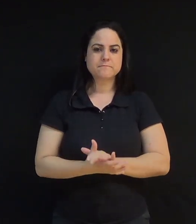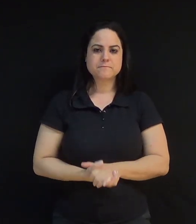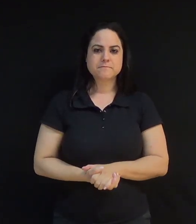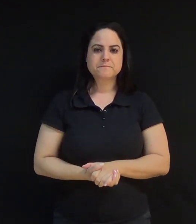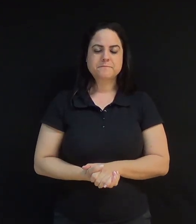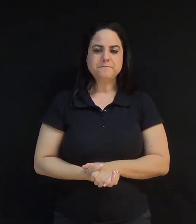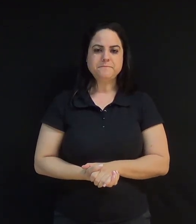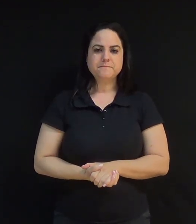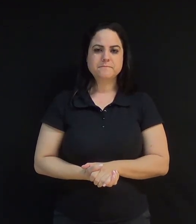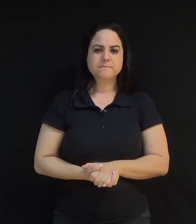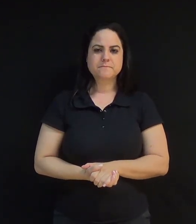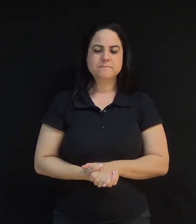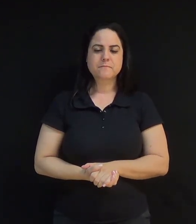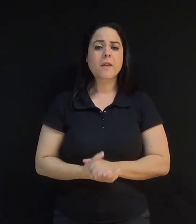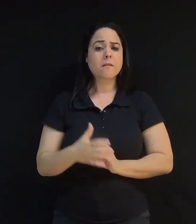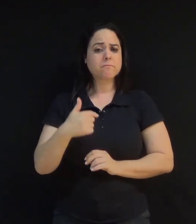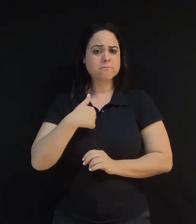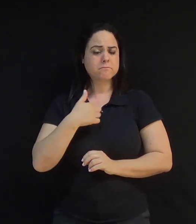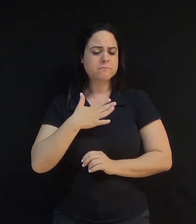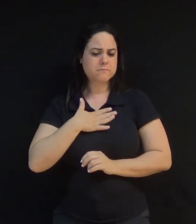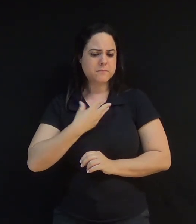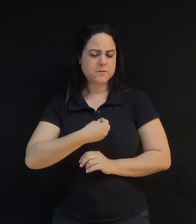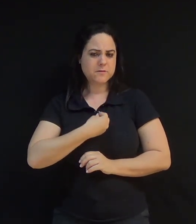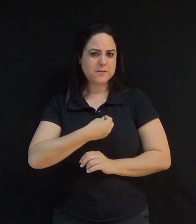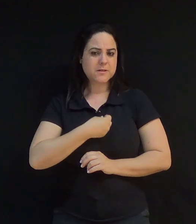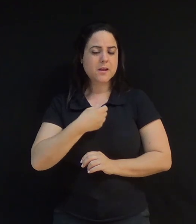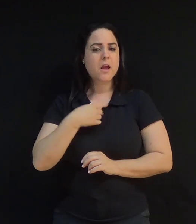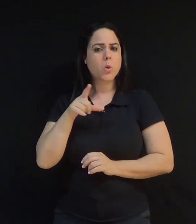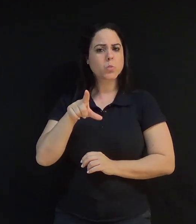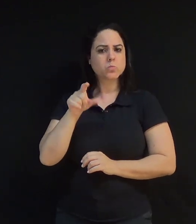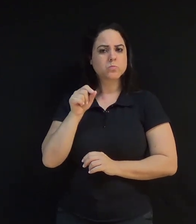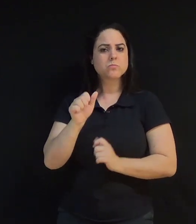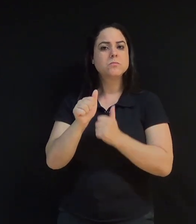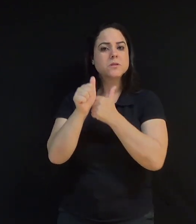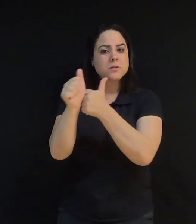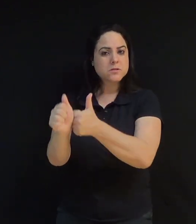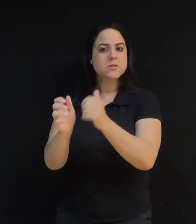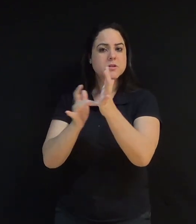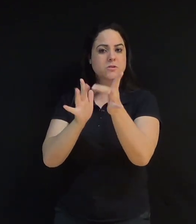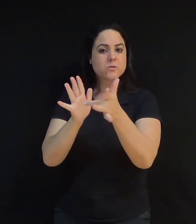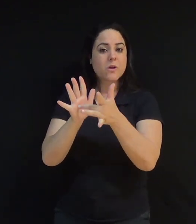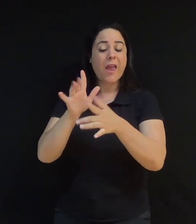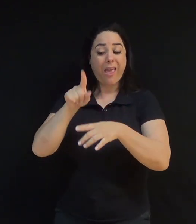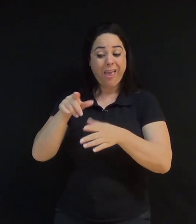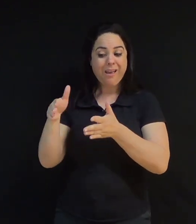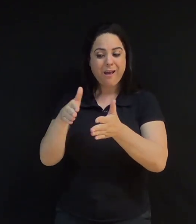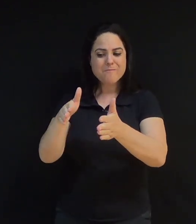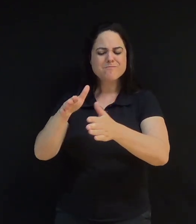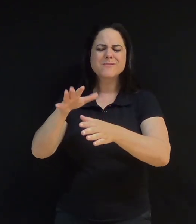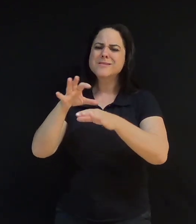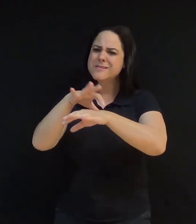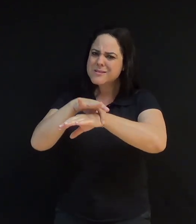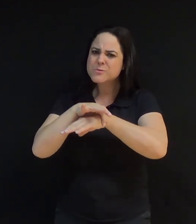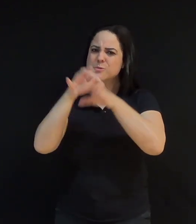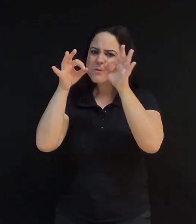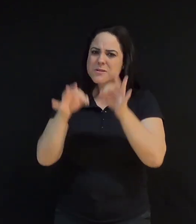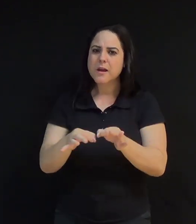Durante a jornada da minha vida Escolhi seguir Jesus, que é o caminho mais seguro para qualquer pessoa E Ele está